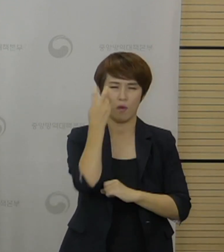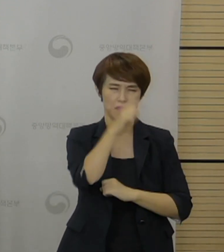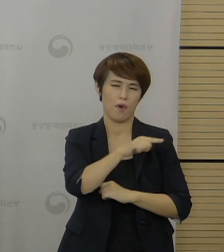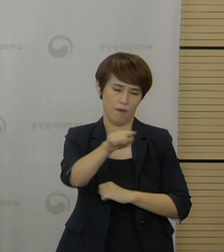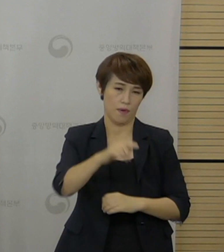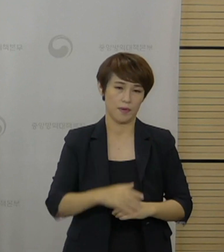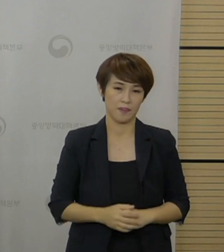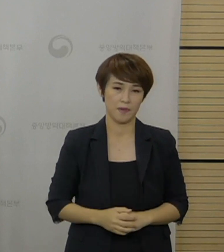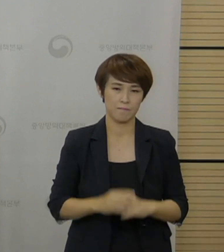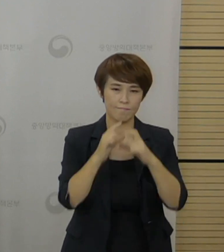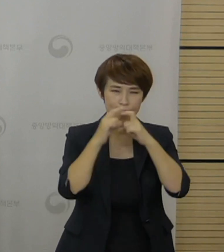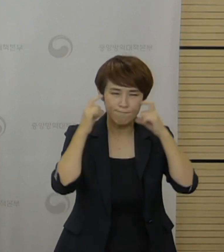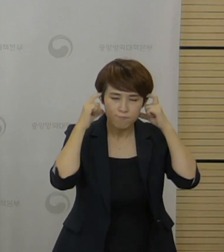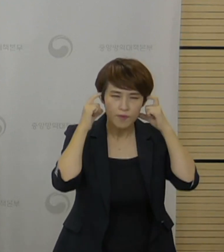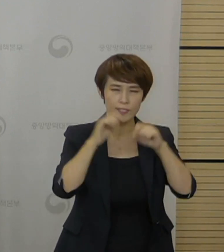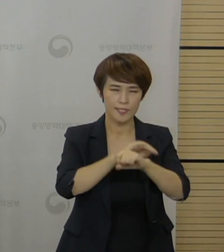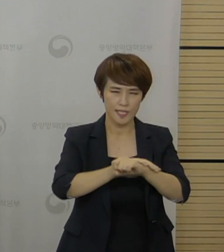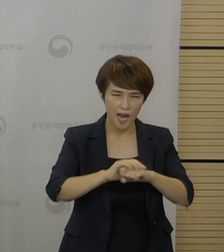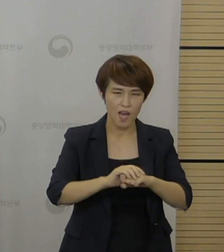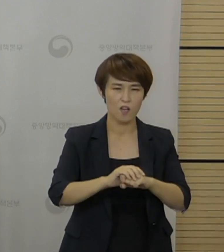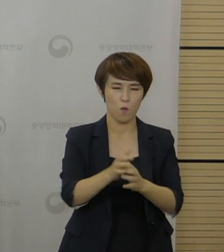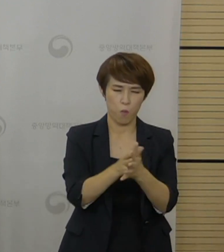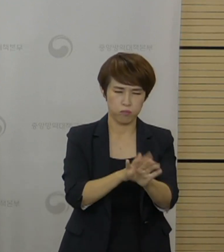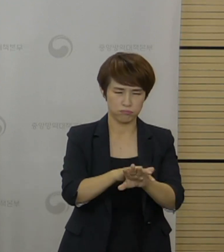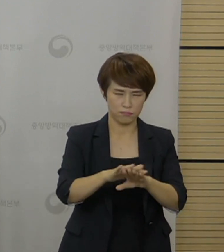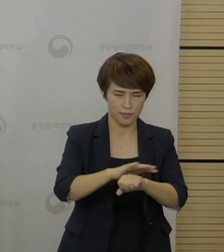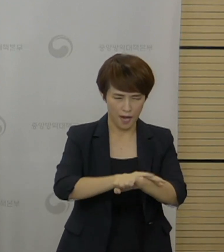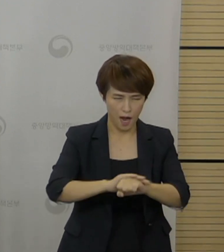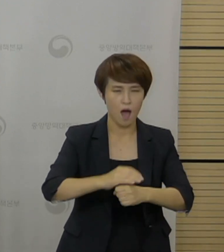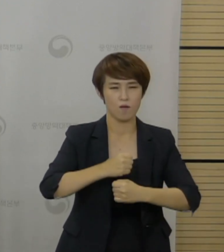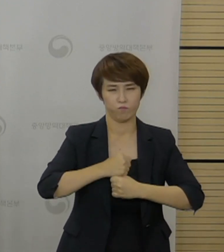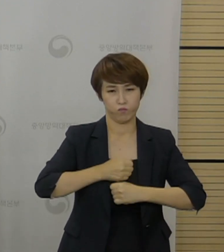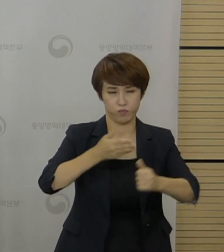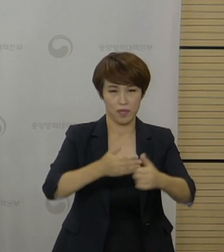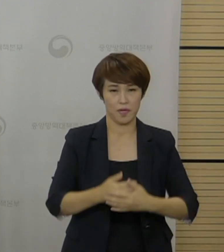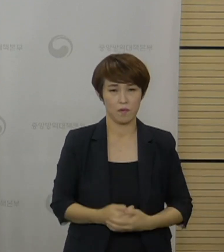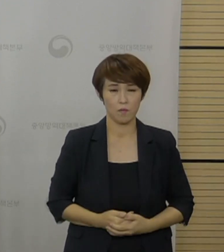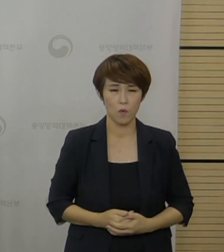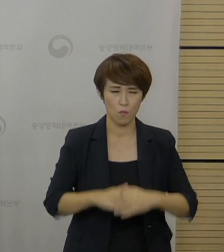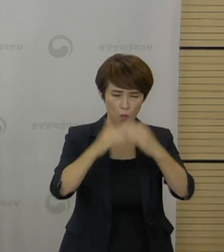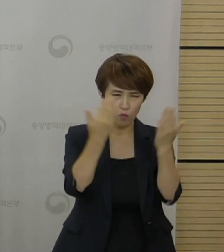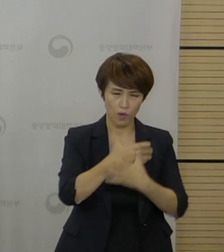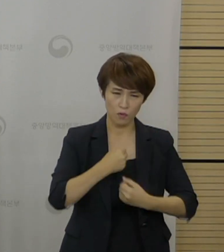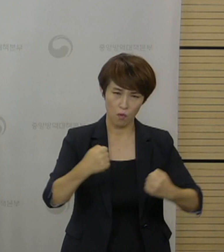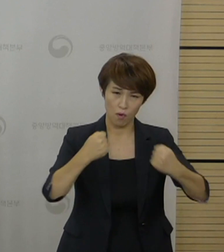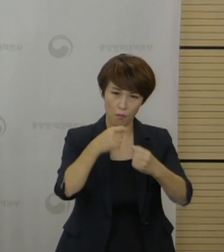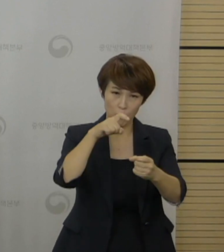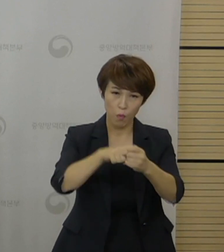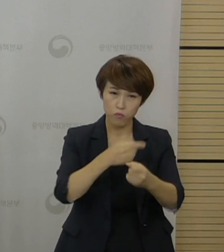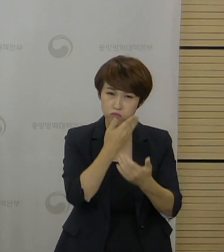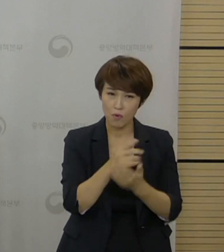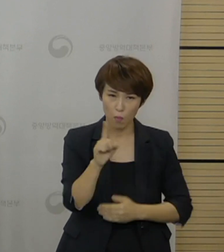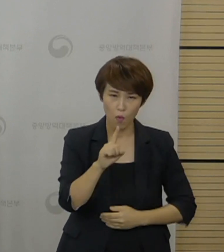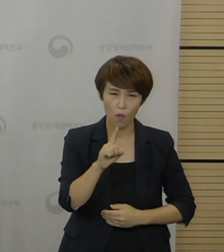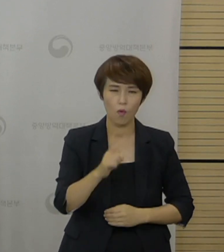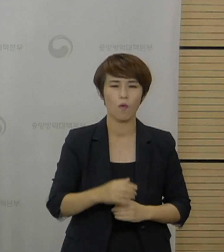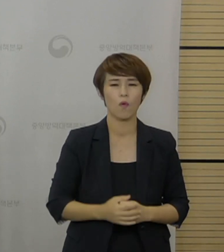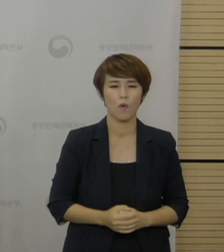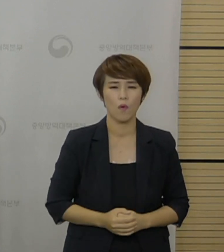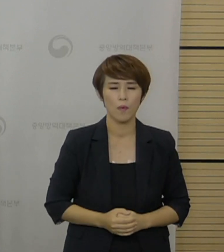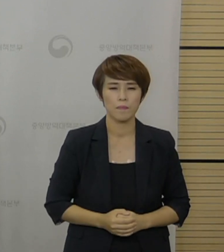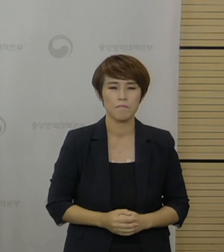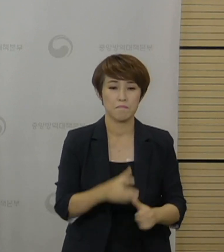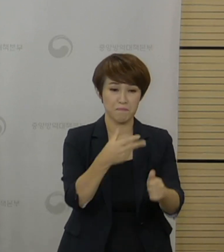방역수칙을 철저히 지켜주실 것을 당부드립니다. 또한 나의 건강과 모두의 안전을 위하여 정해진 일정에 따라